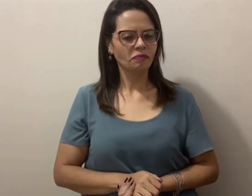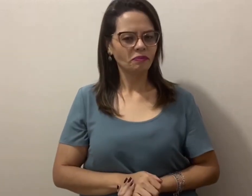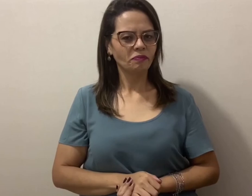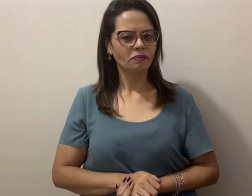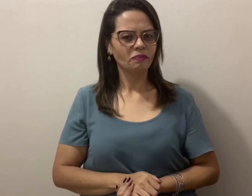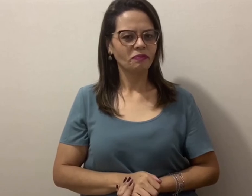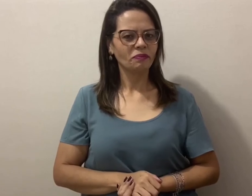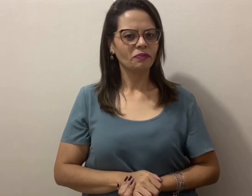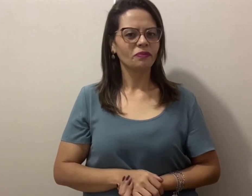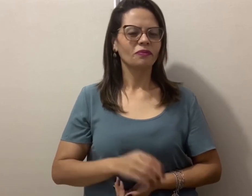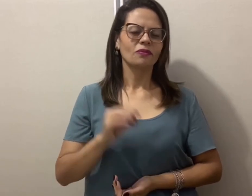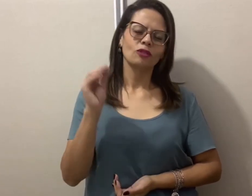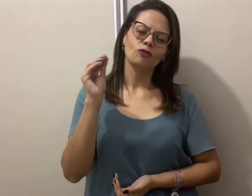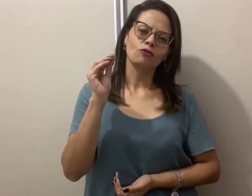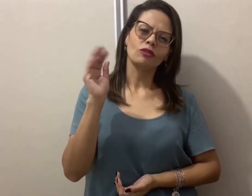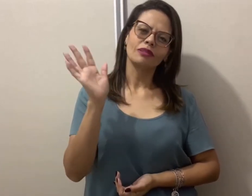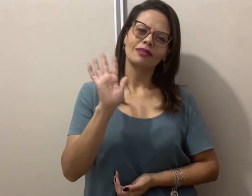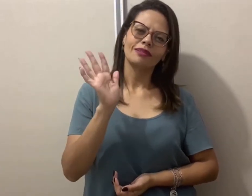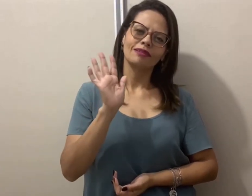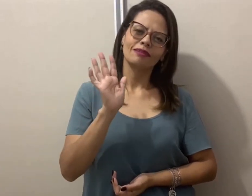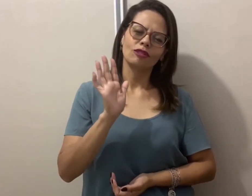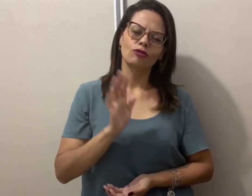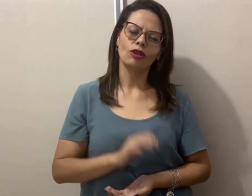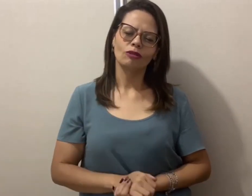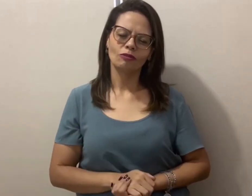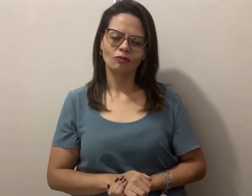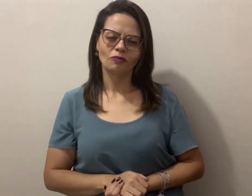Ok? Beijo. Tchau, tchau.